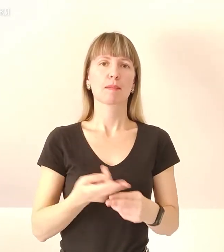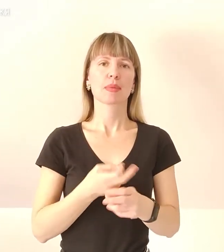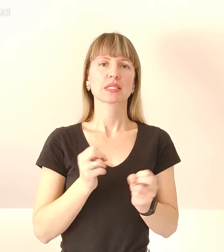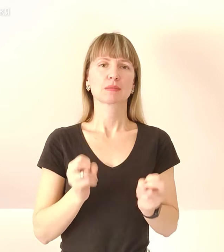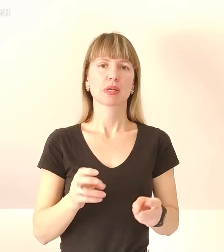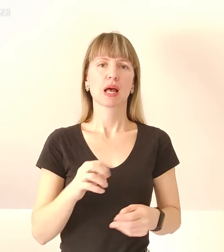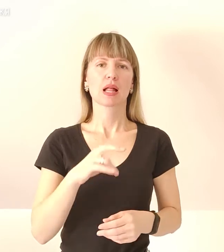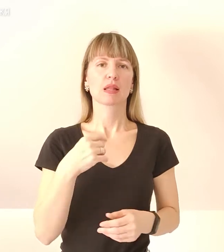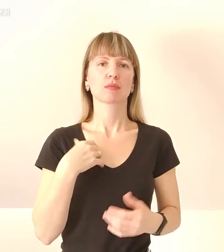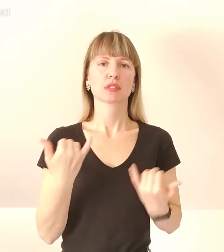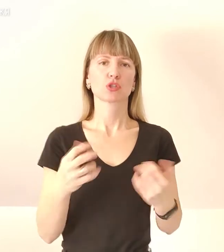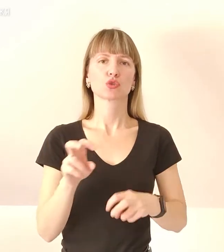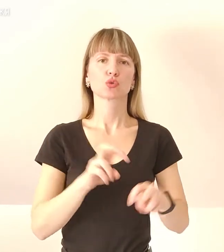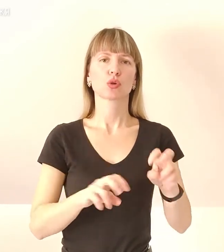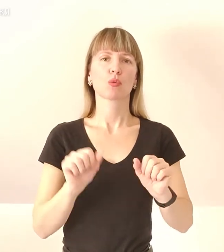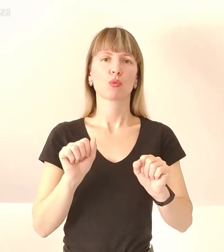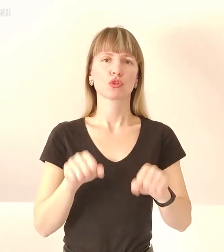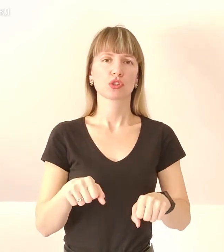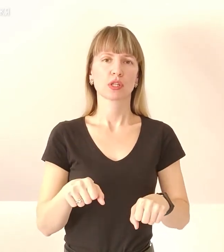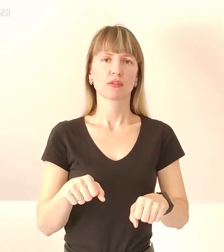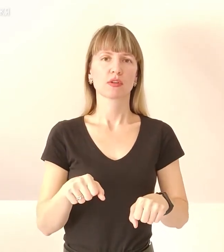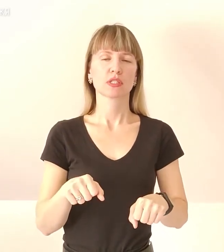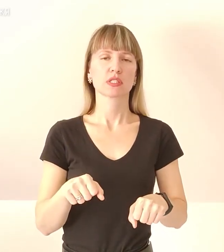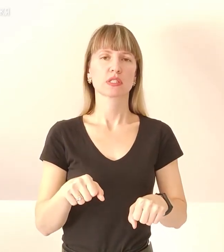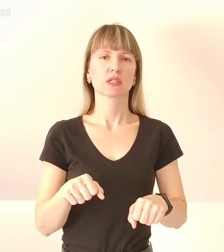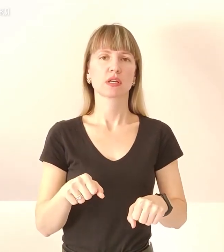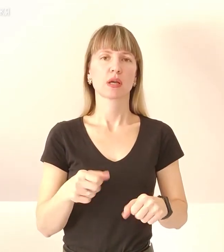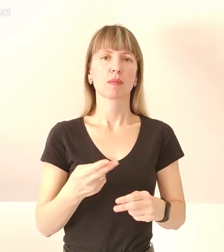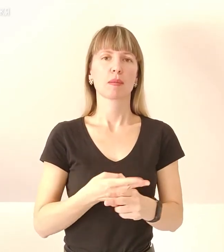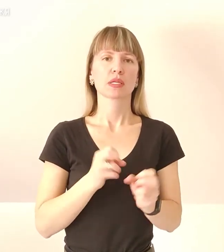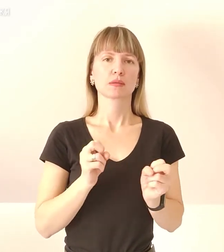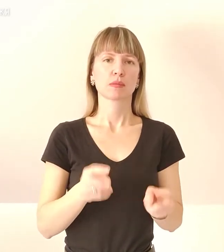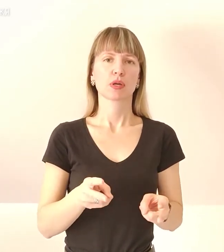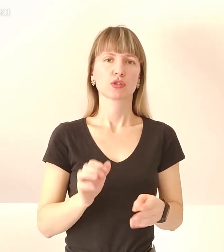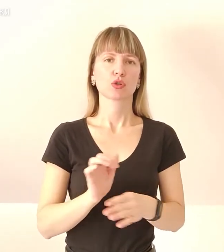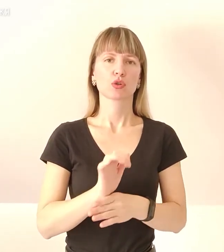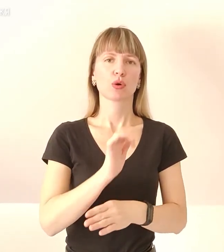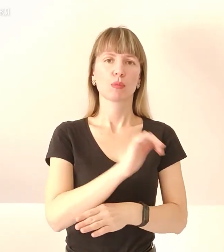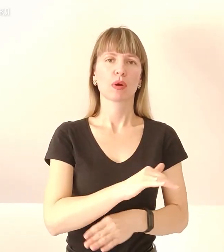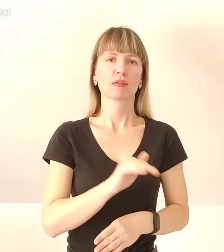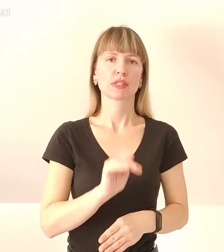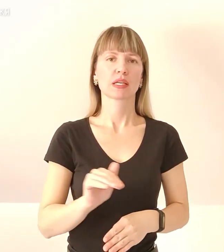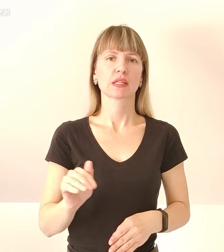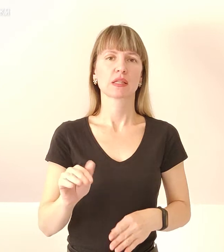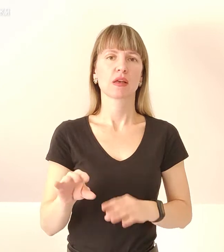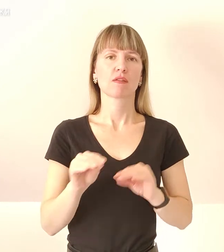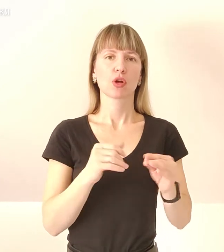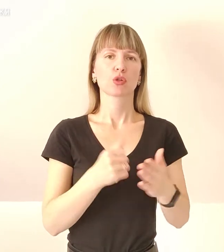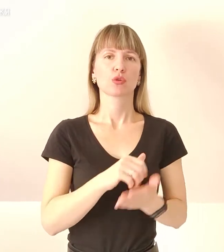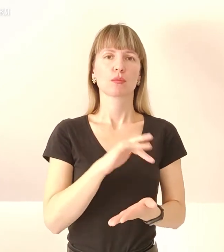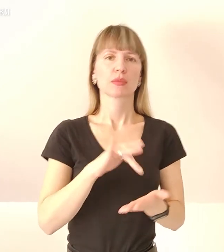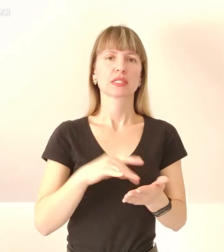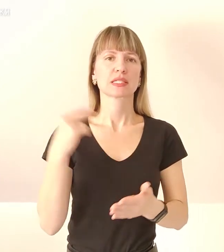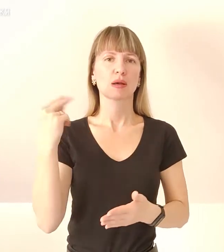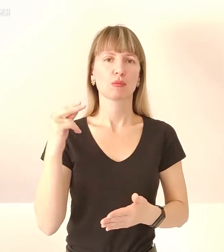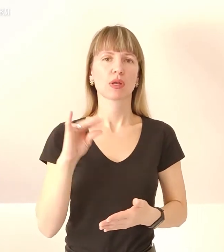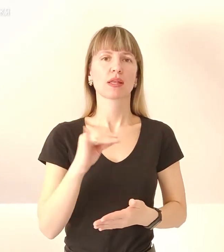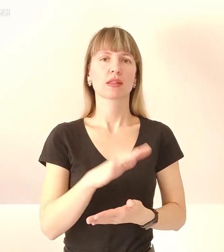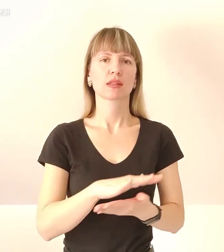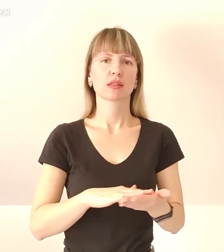Але ми наразі шукаємо можливість безпечної вихователі, щоб забрати їх вихователі, щоб вихователі і далі в більш